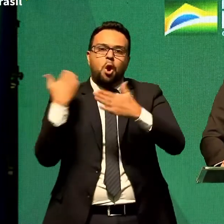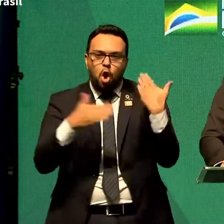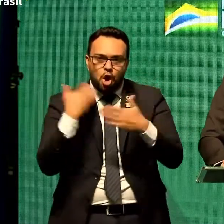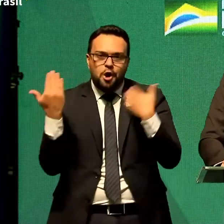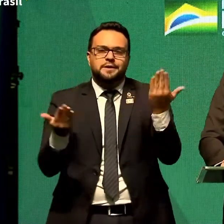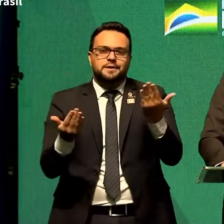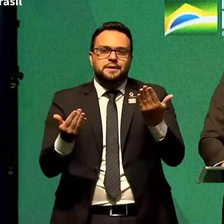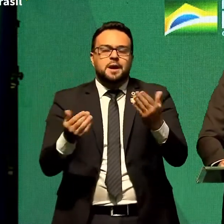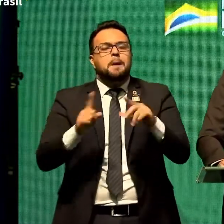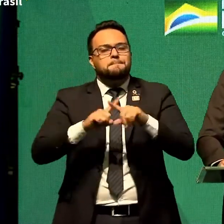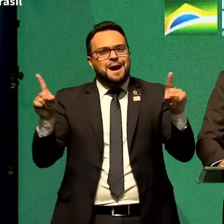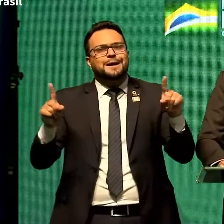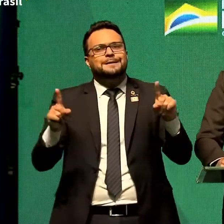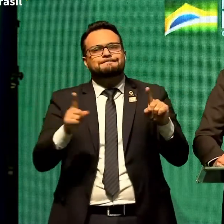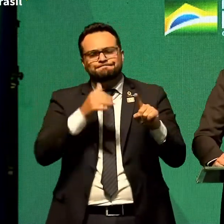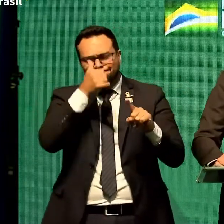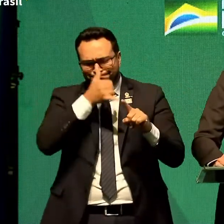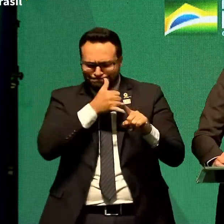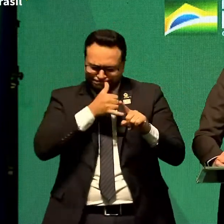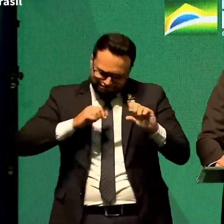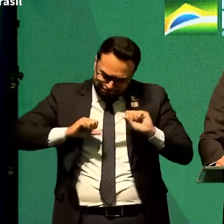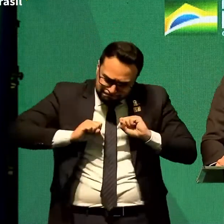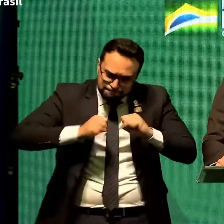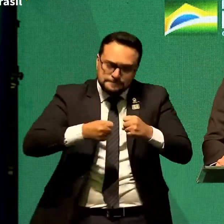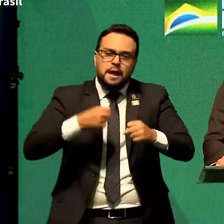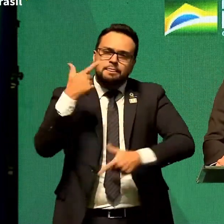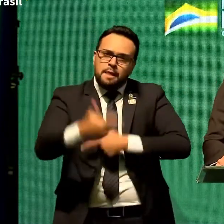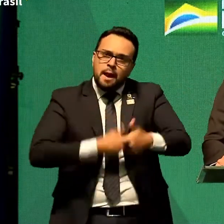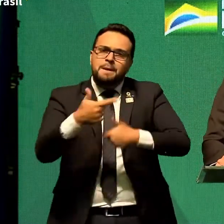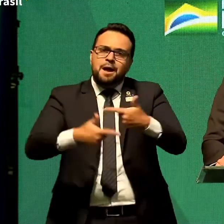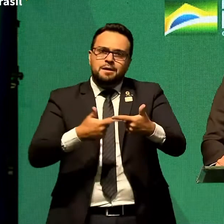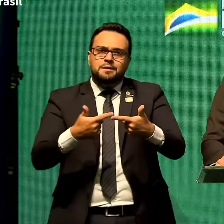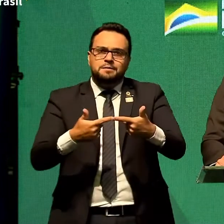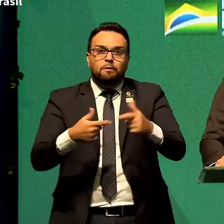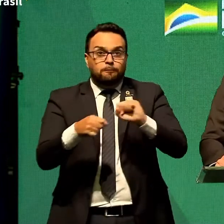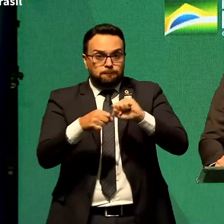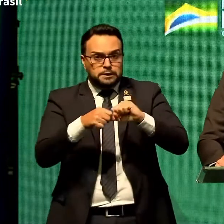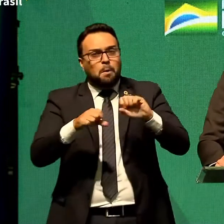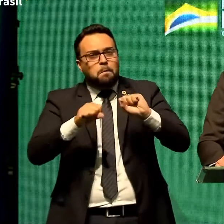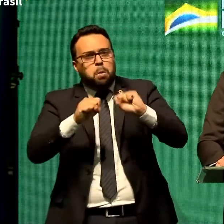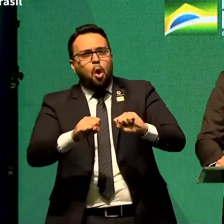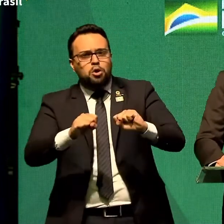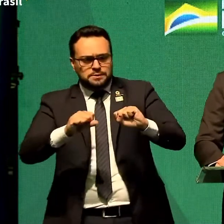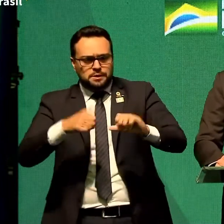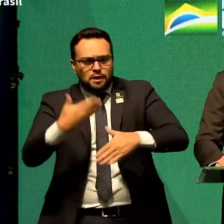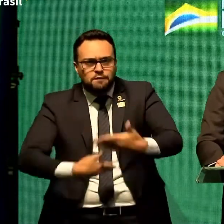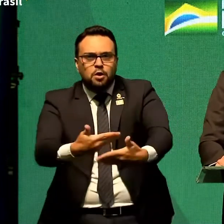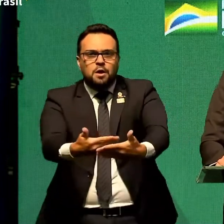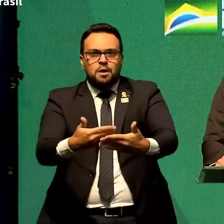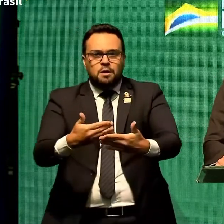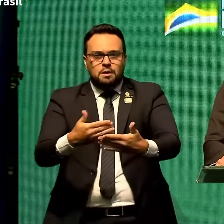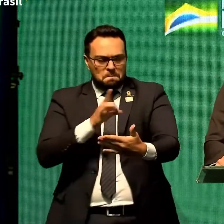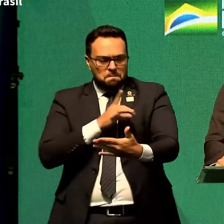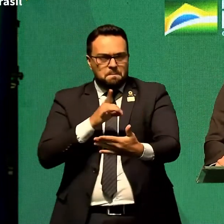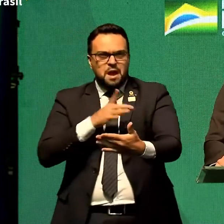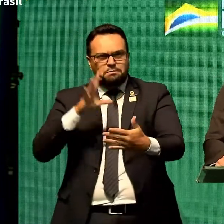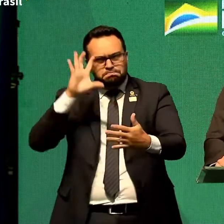Mas continuamos fazendo o que é possível. Não temos medo de decidir.